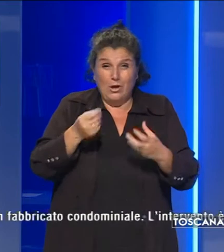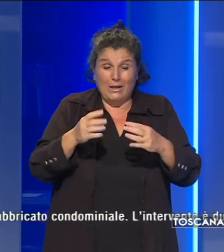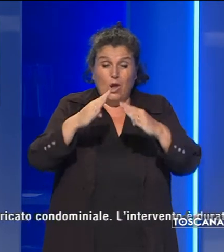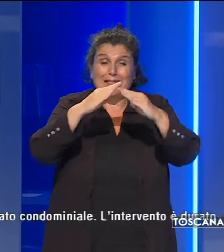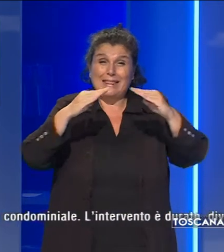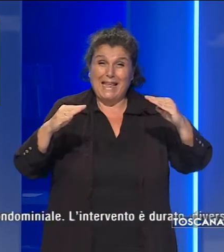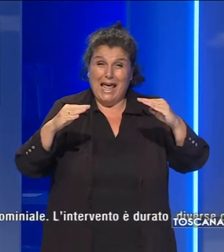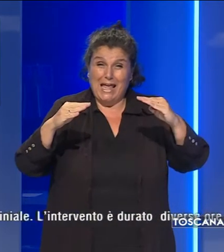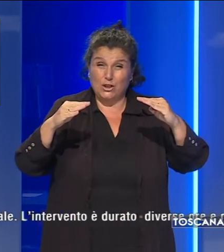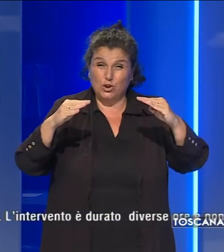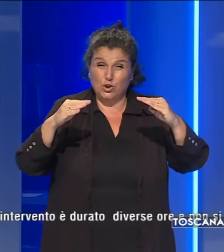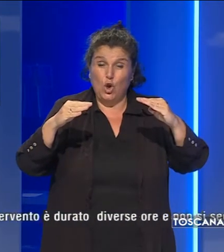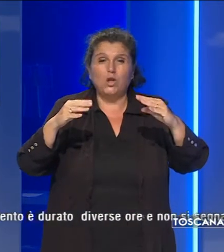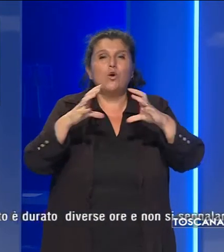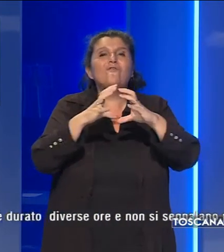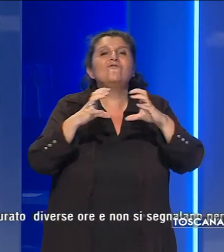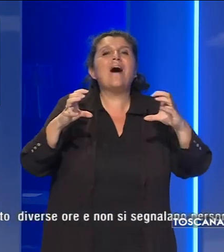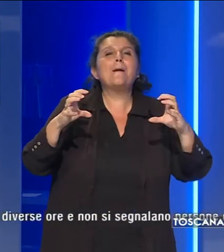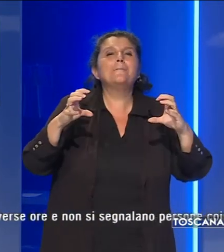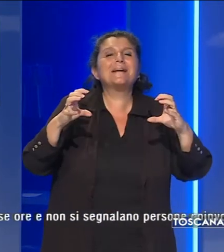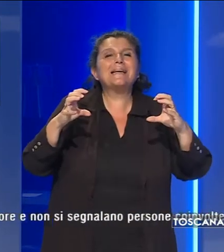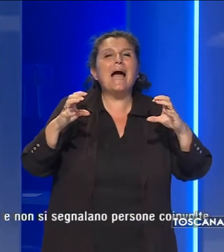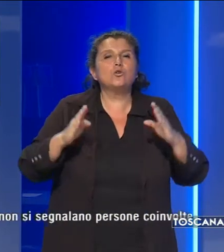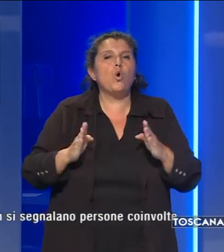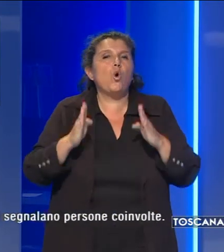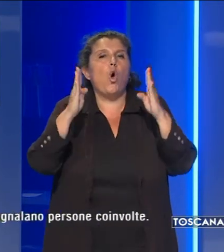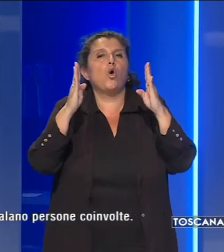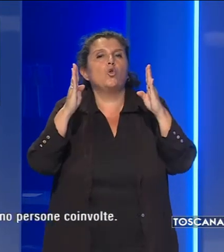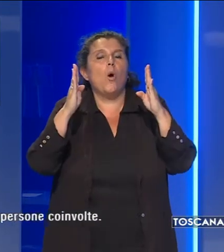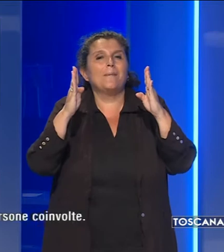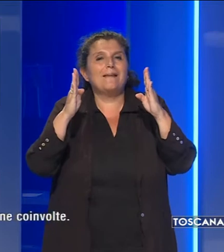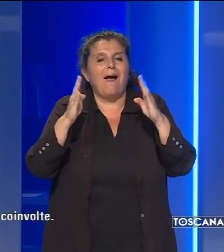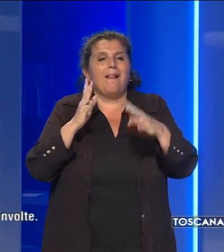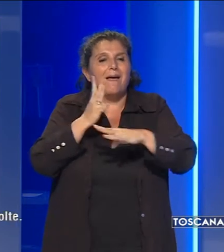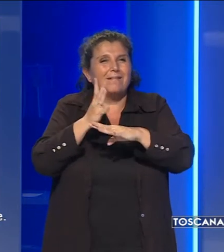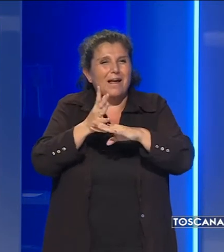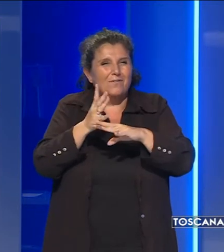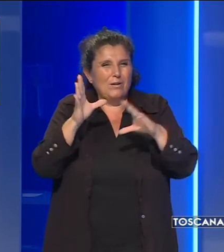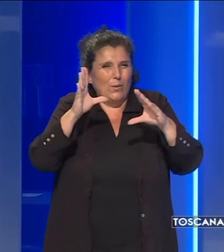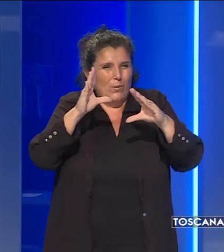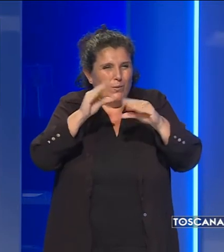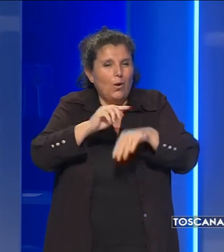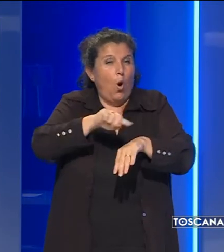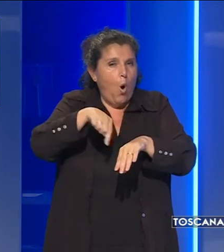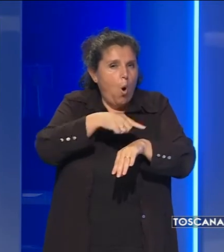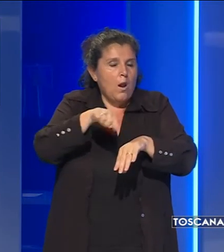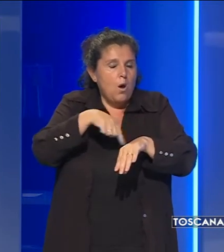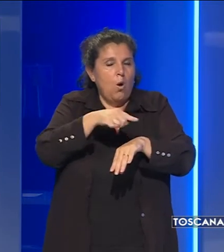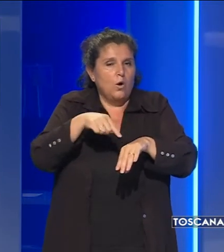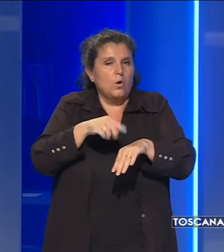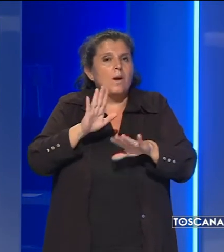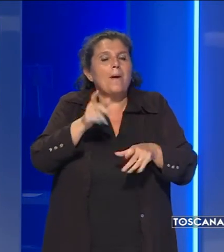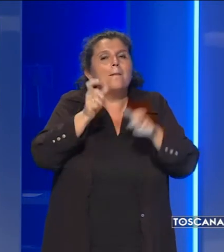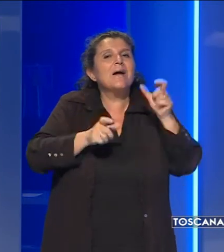tetto ventilato di un fabbricato condominiale. L'intervento è durato diverse ore e non si segnalano